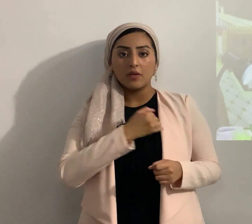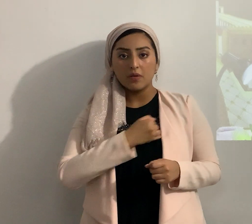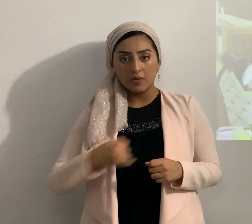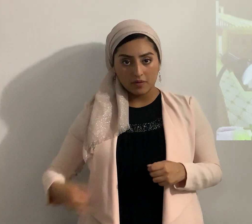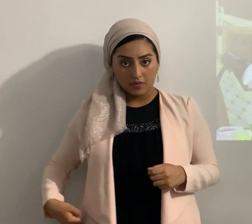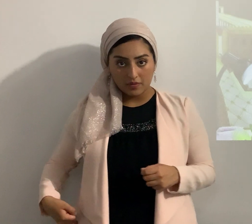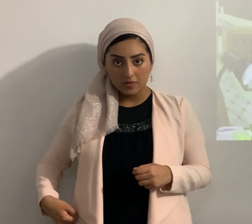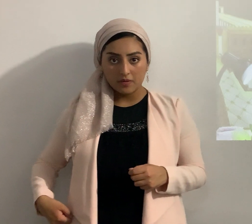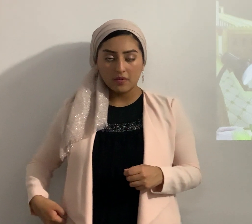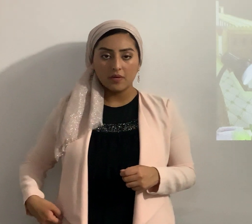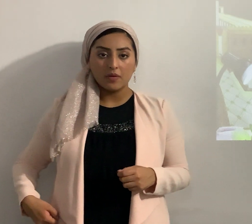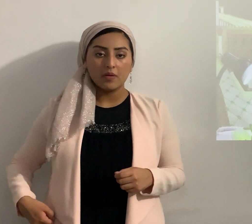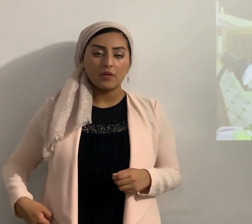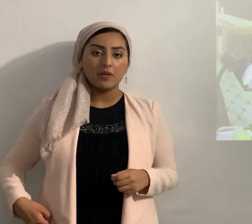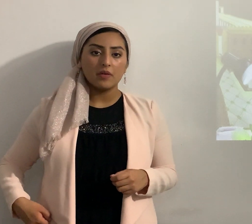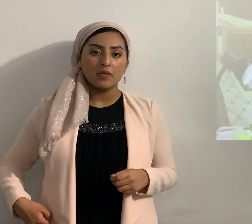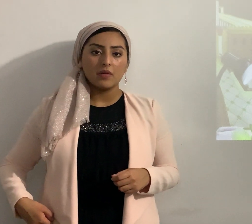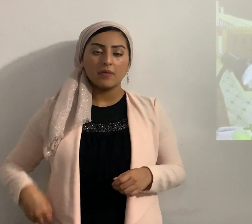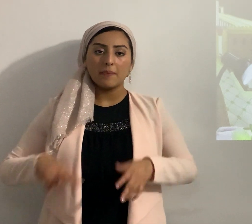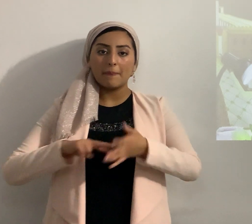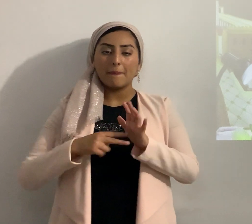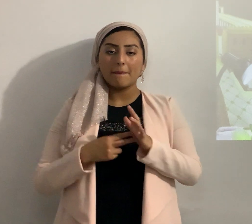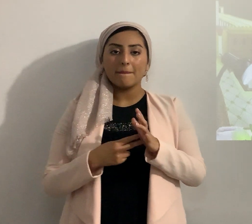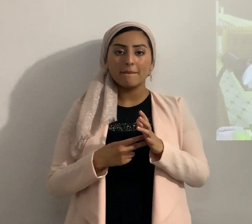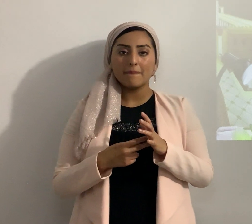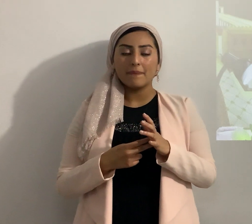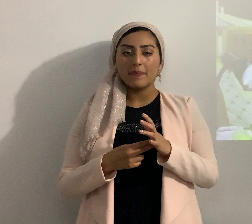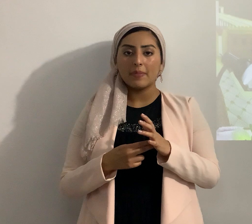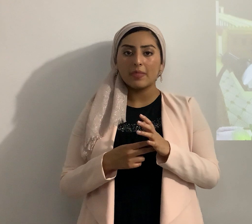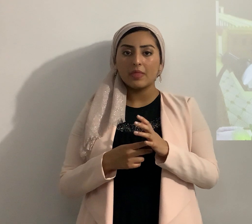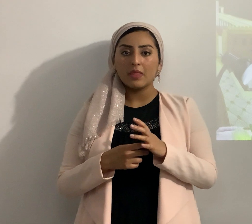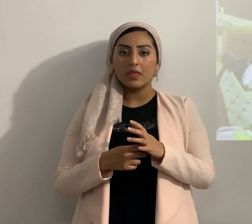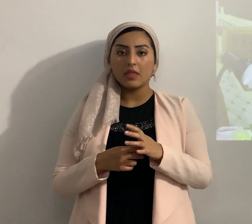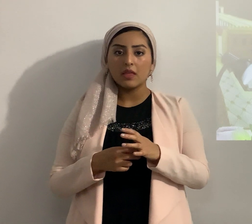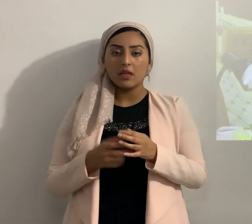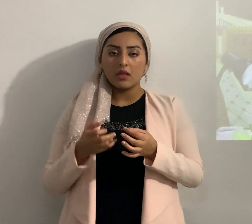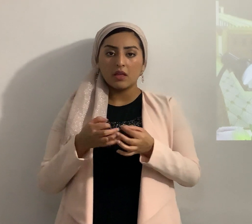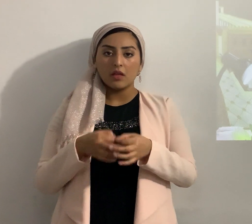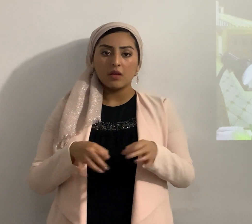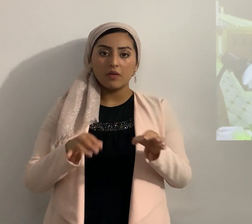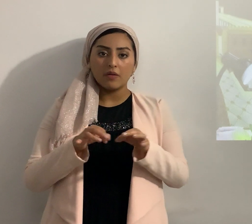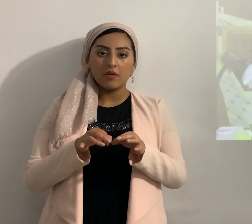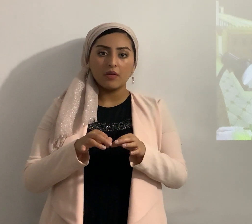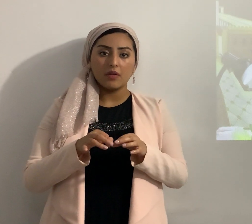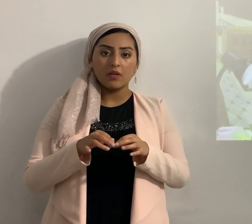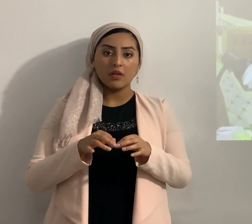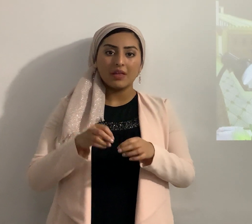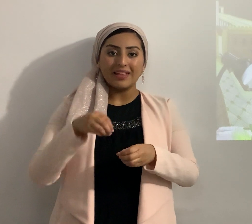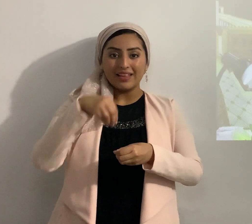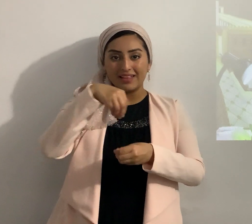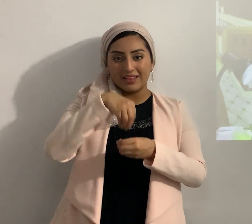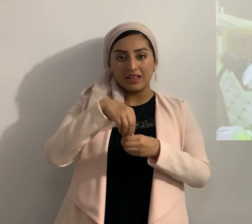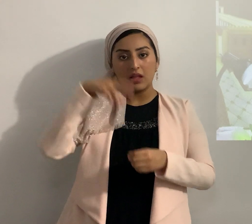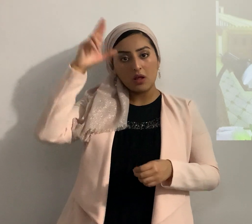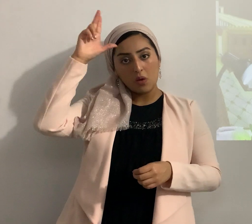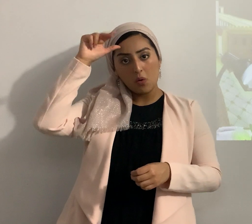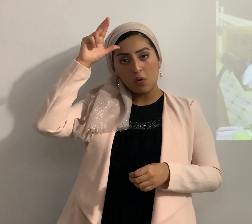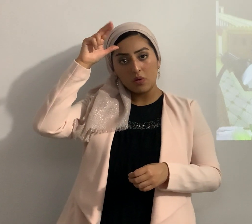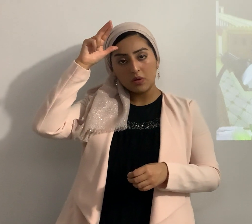desjarretar los tendones o sea cortar los tendones de los caballos y quemar